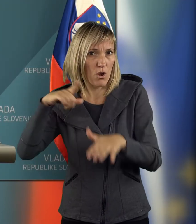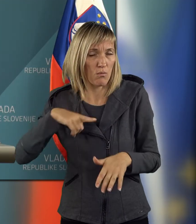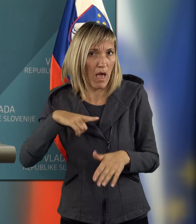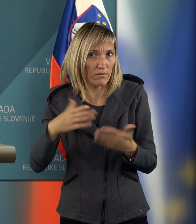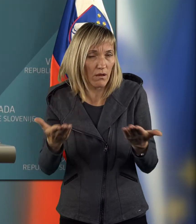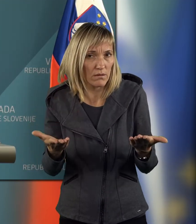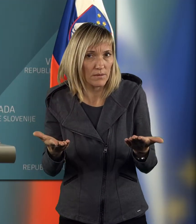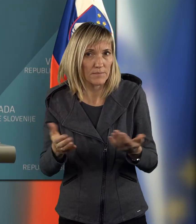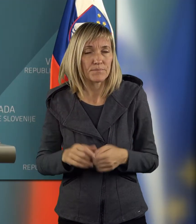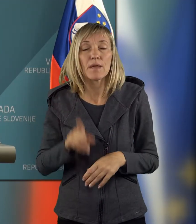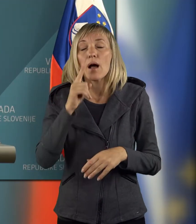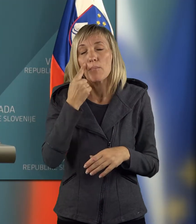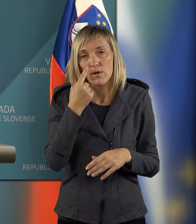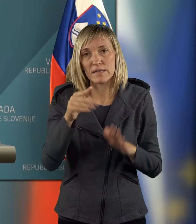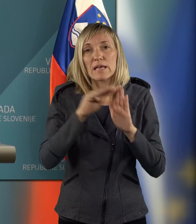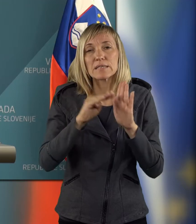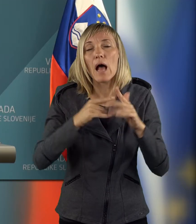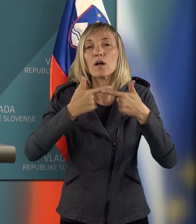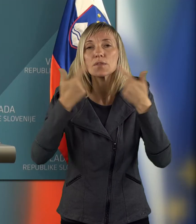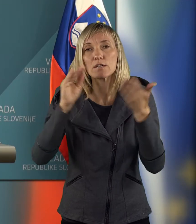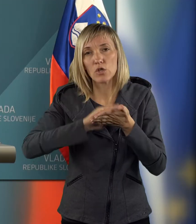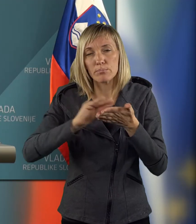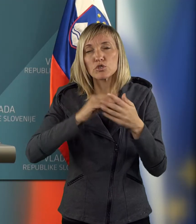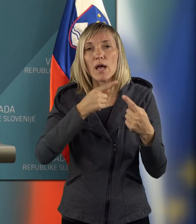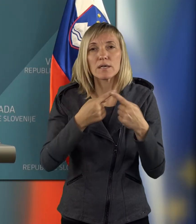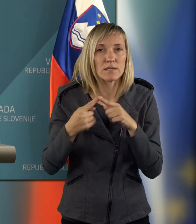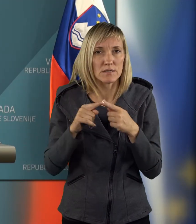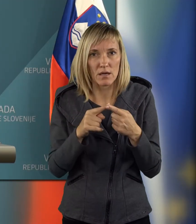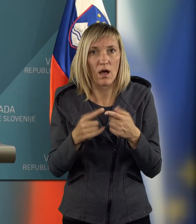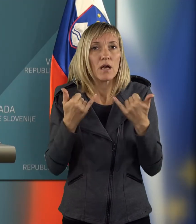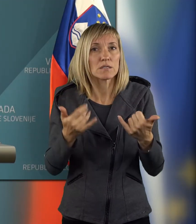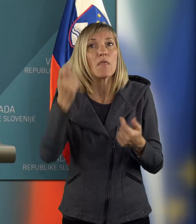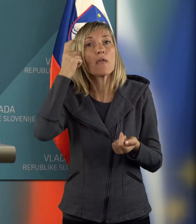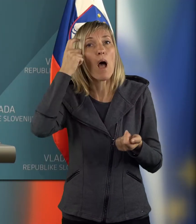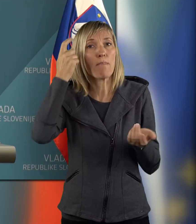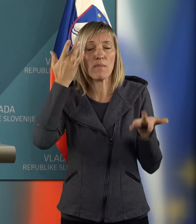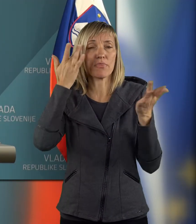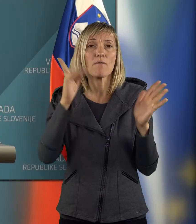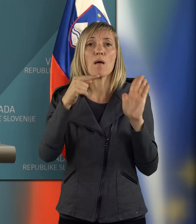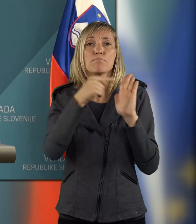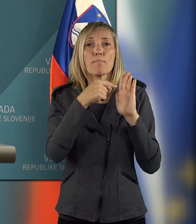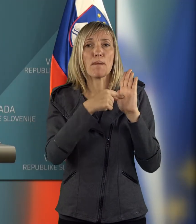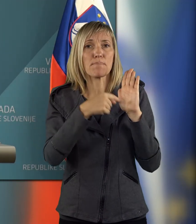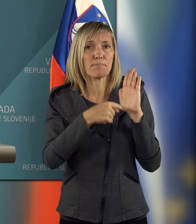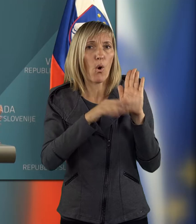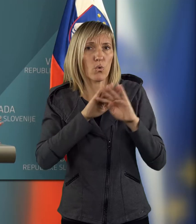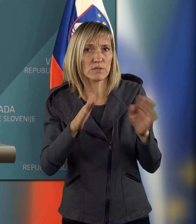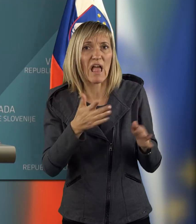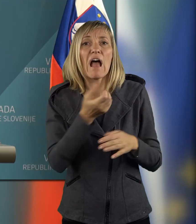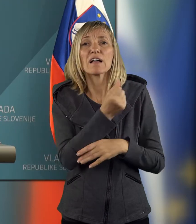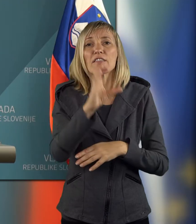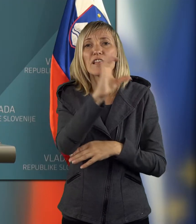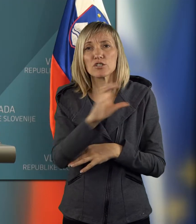Gledajte, v zakonu so jasno napisani kriteriji, jaz vam zdaj le na pamet, ne vem, povedati, ker